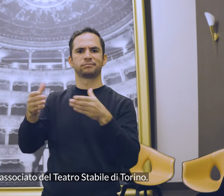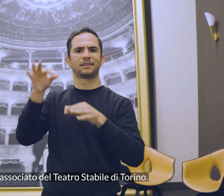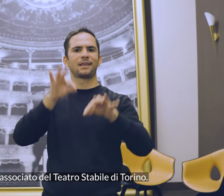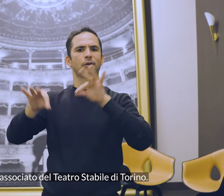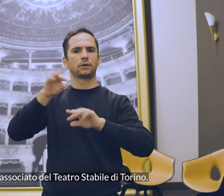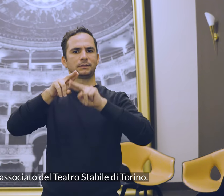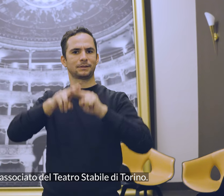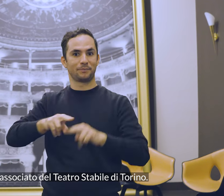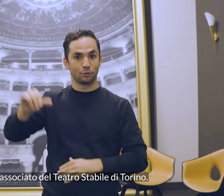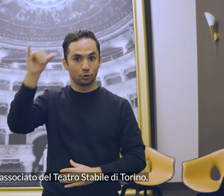Stabile di Torino.